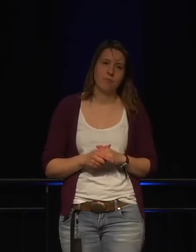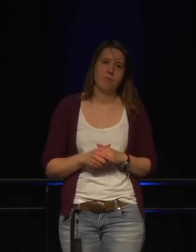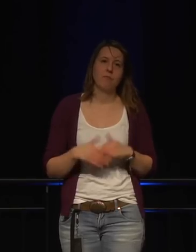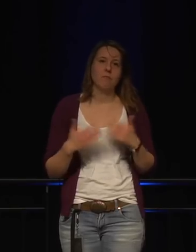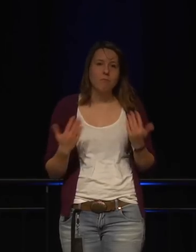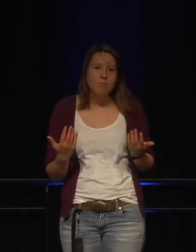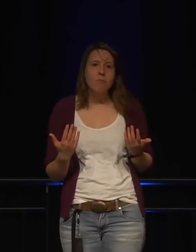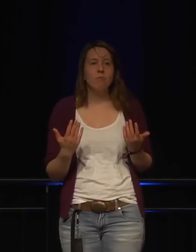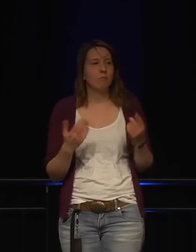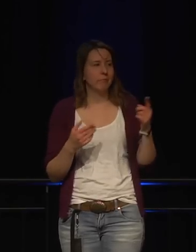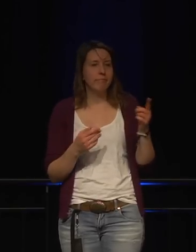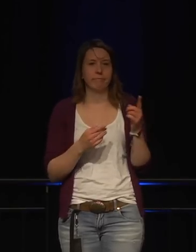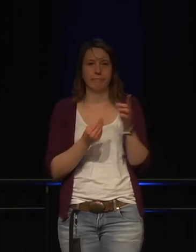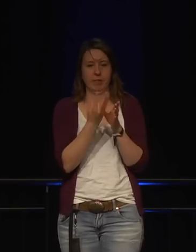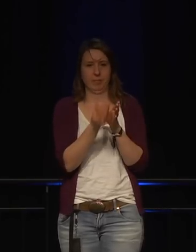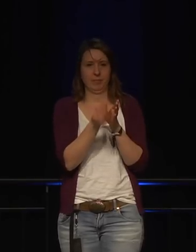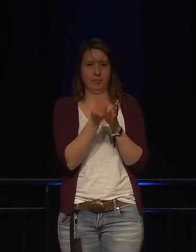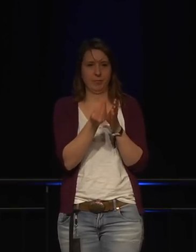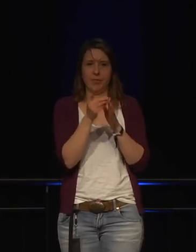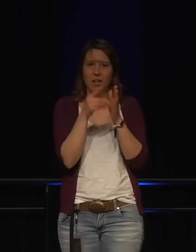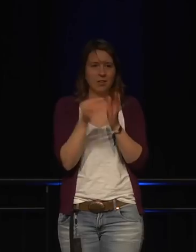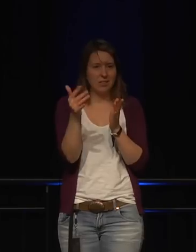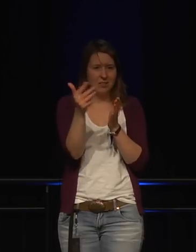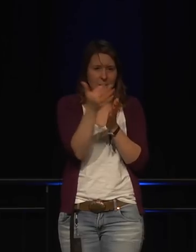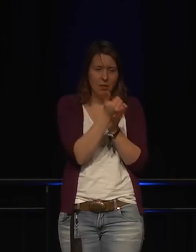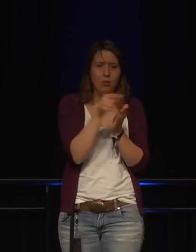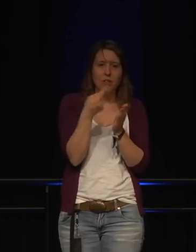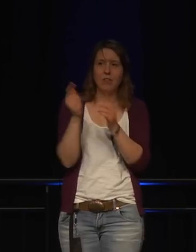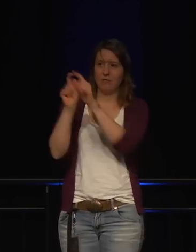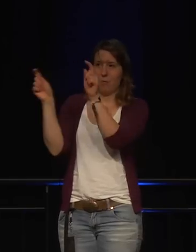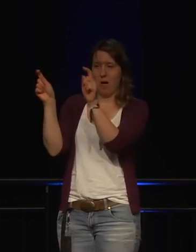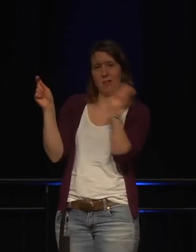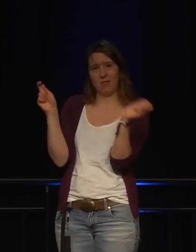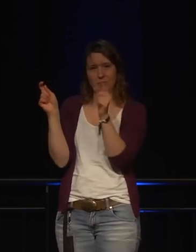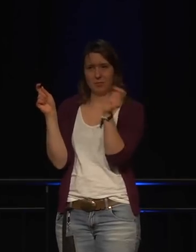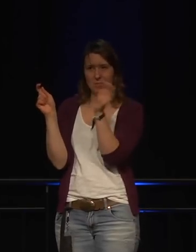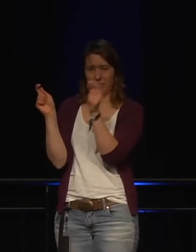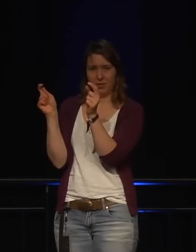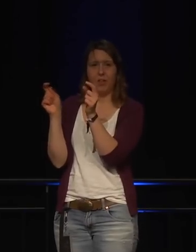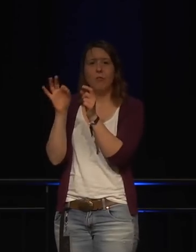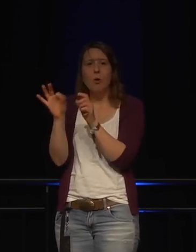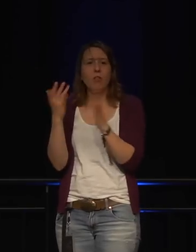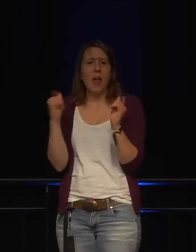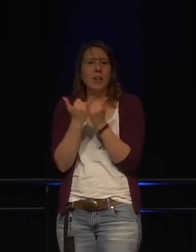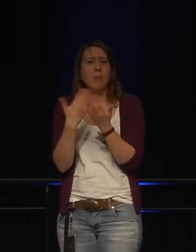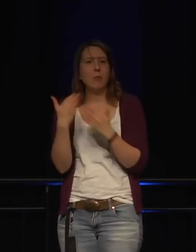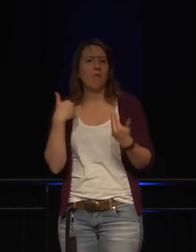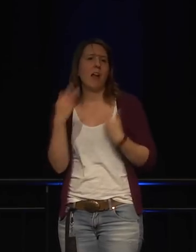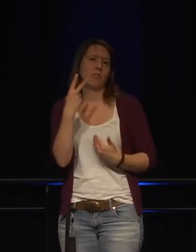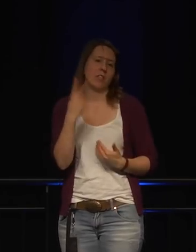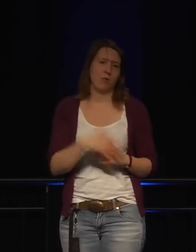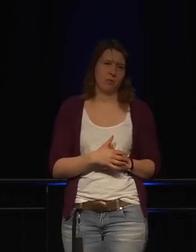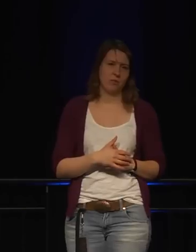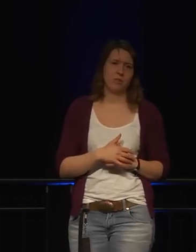Die Daten werden auch auf Drittanbieter weitergeleitet und die konnten auch das Verhalten